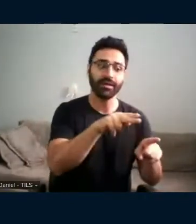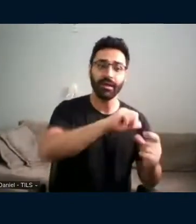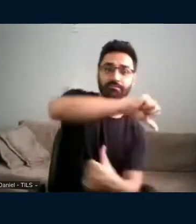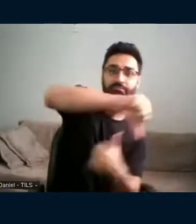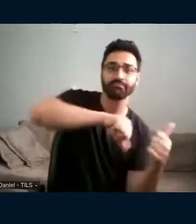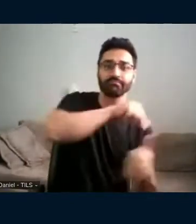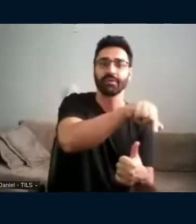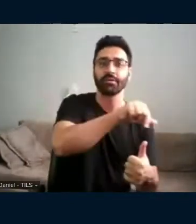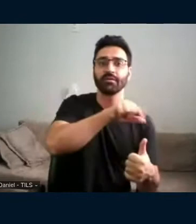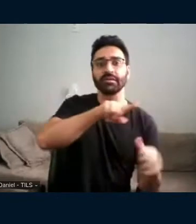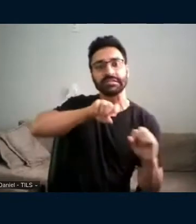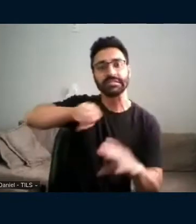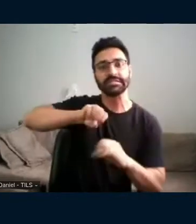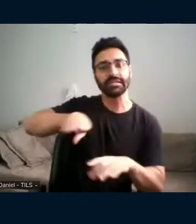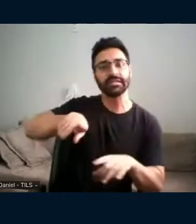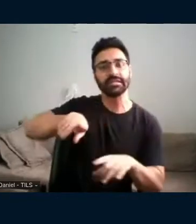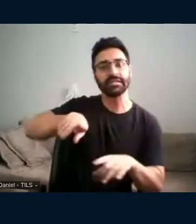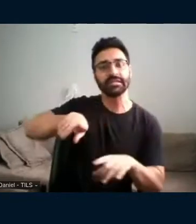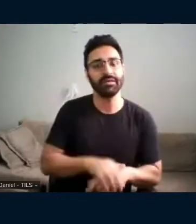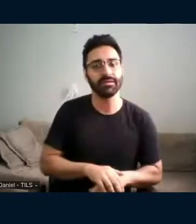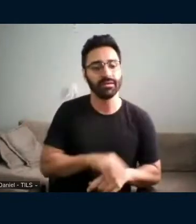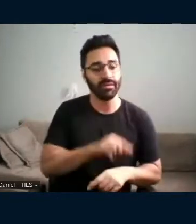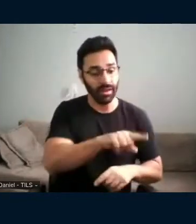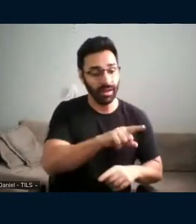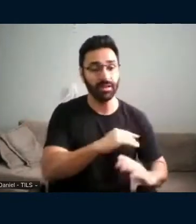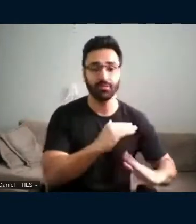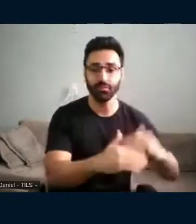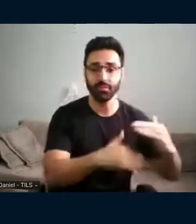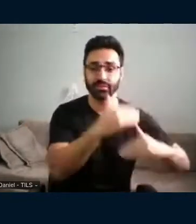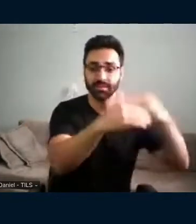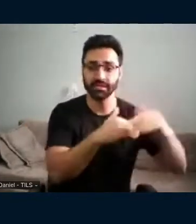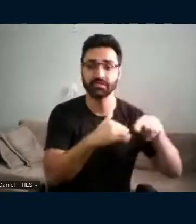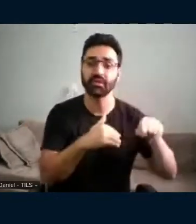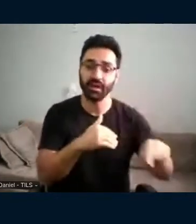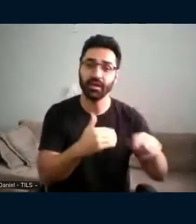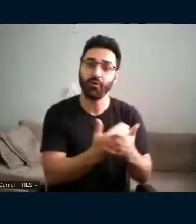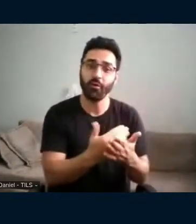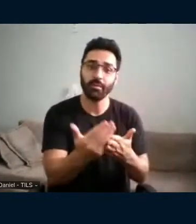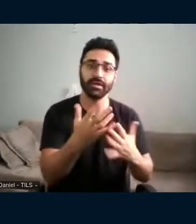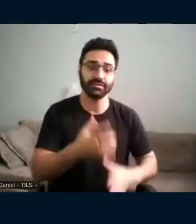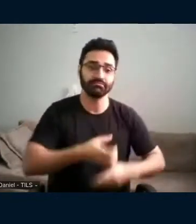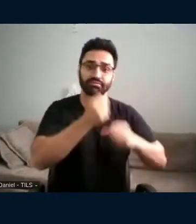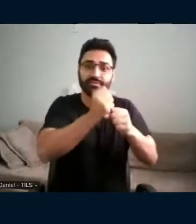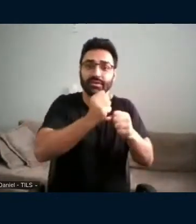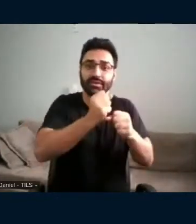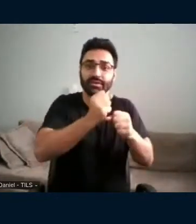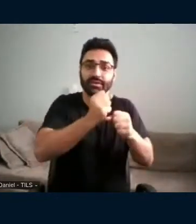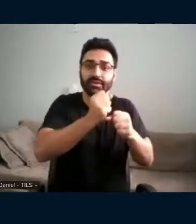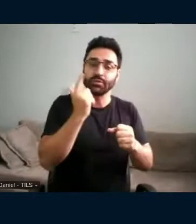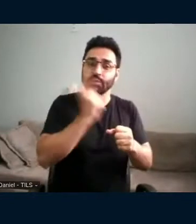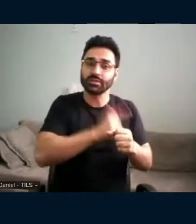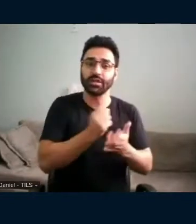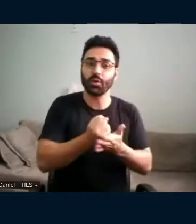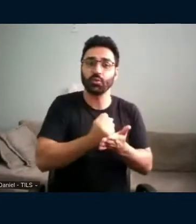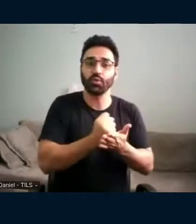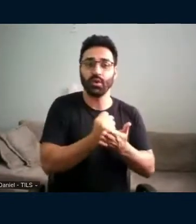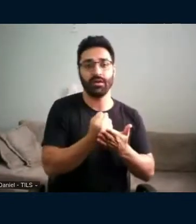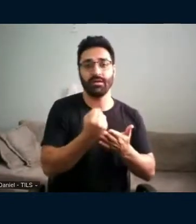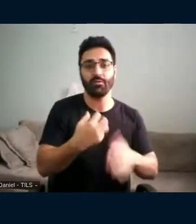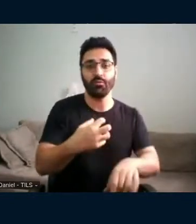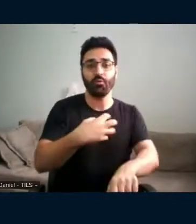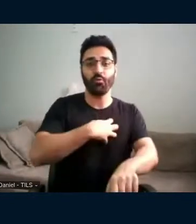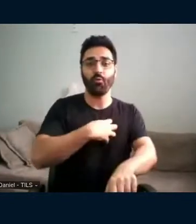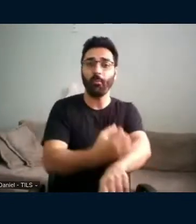aquele momento em que a Paula, ao longo do processo, ela passa a dominar o seu próprio comportamento musical, isso é